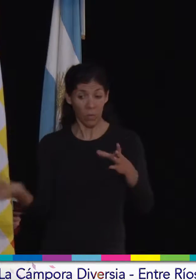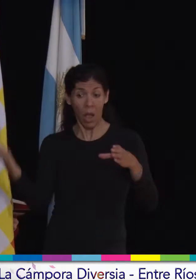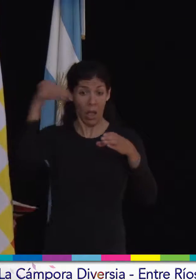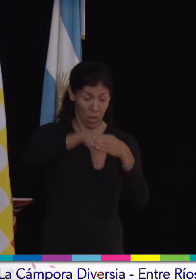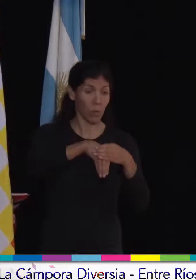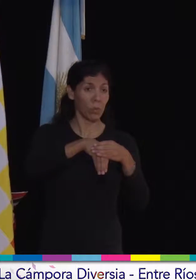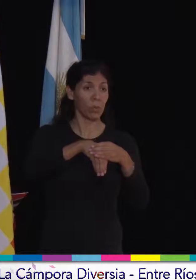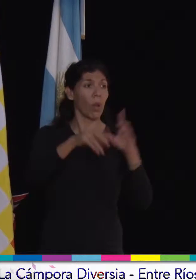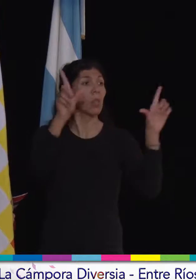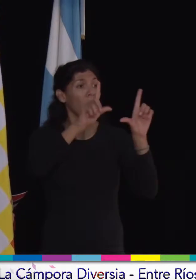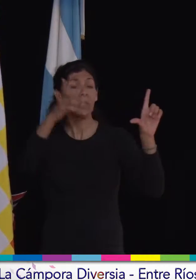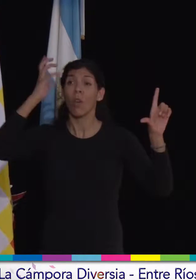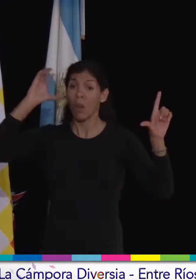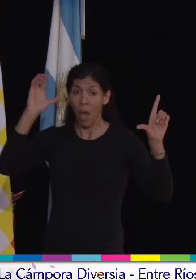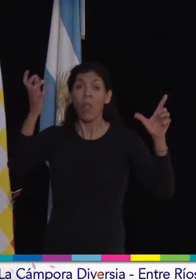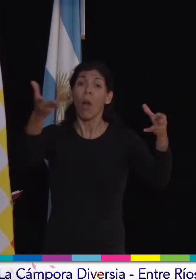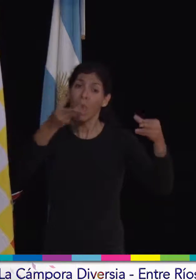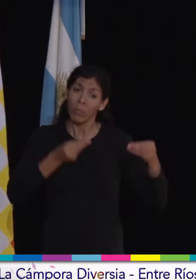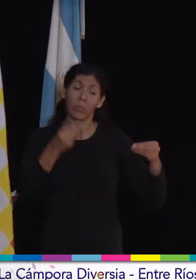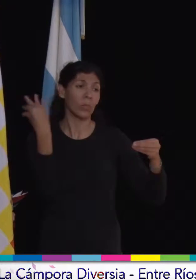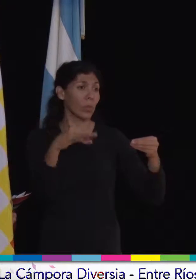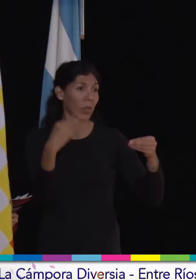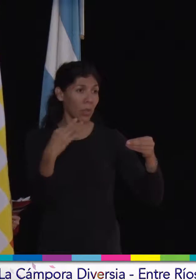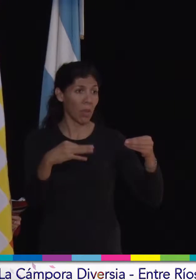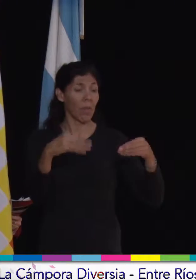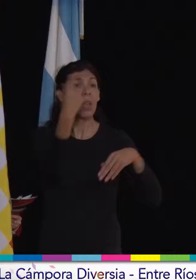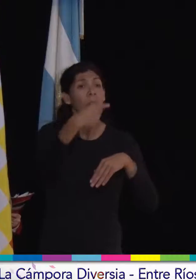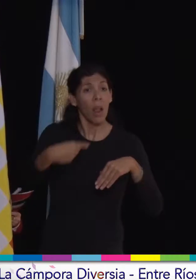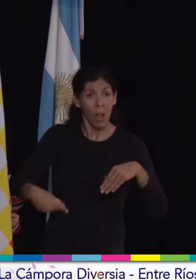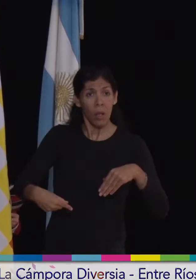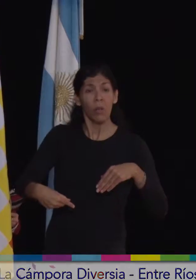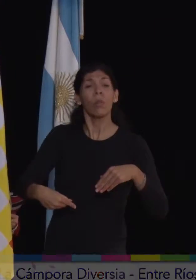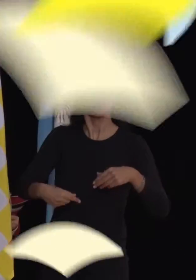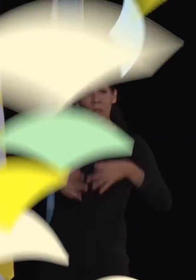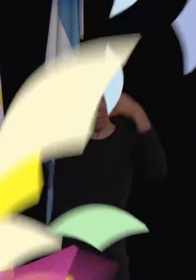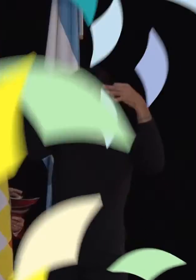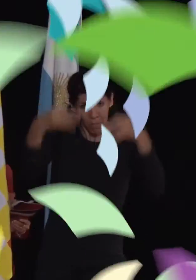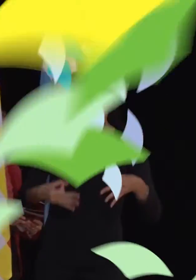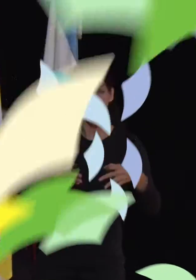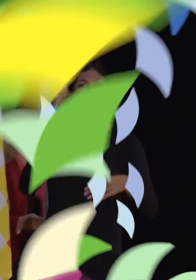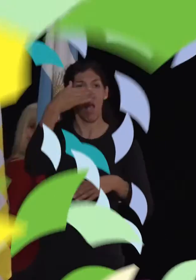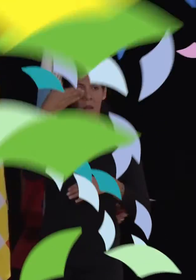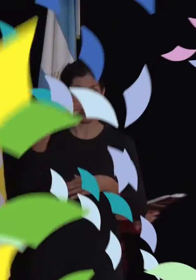Los medios tienen que ayudar. Y tratemos de hablar de las cosas como corresponde. Muchas gracias.